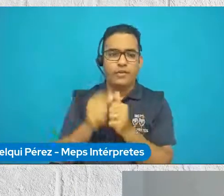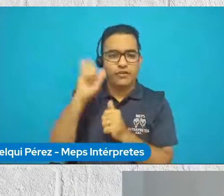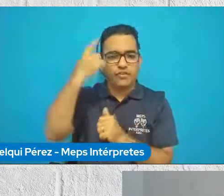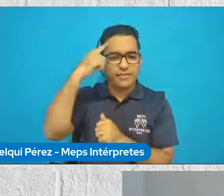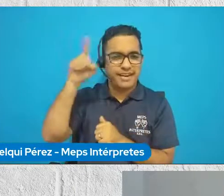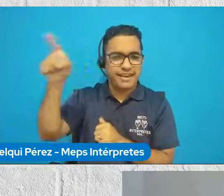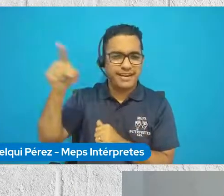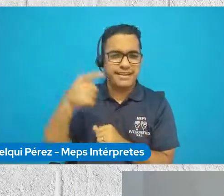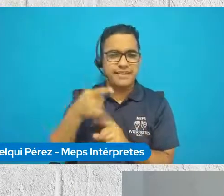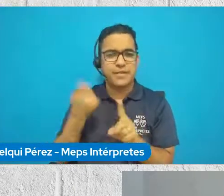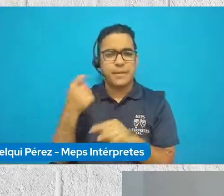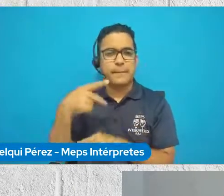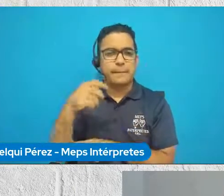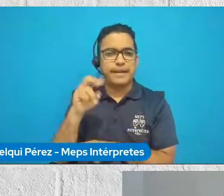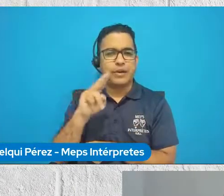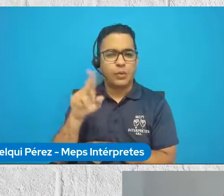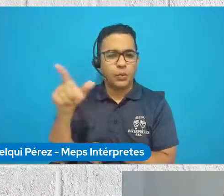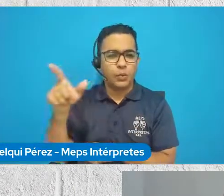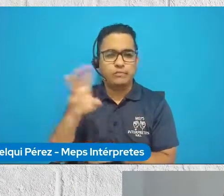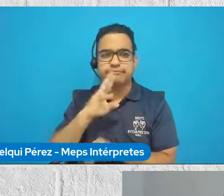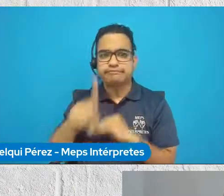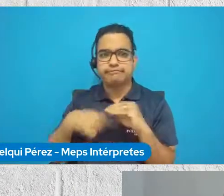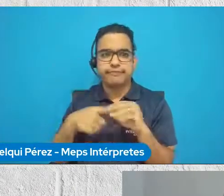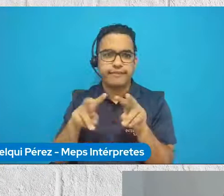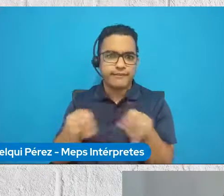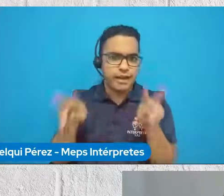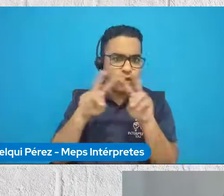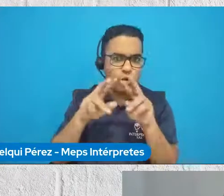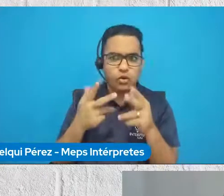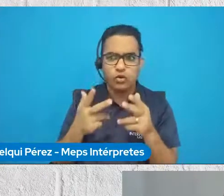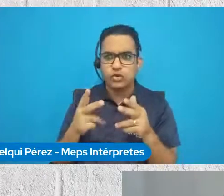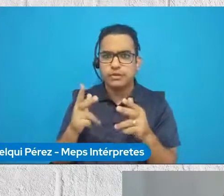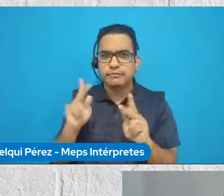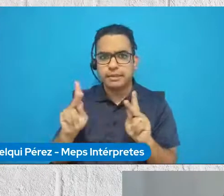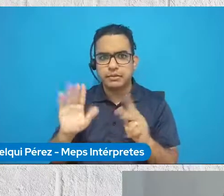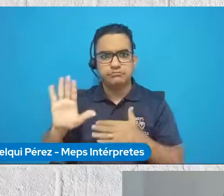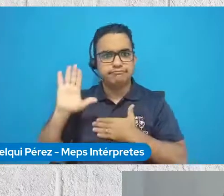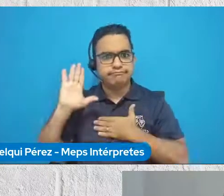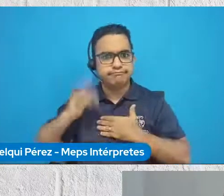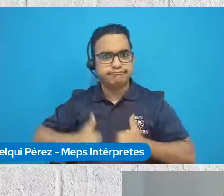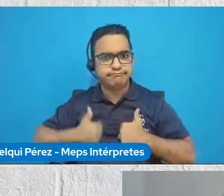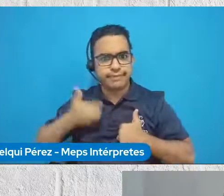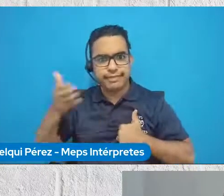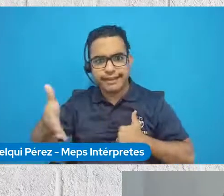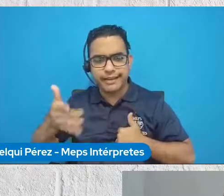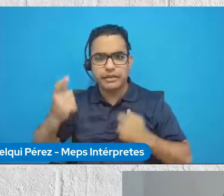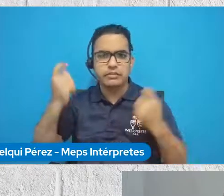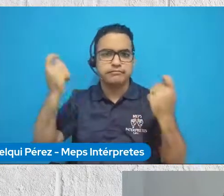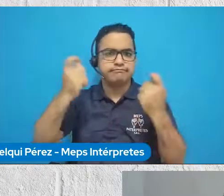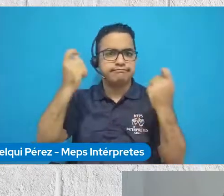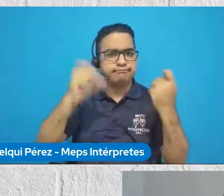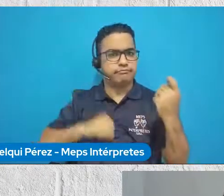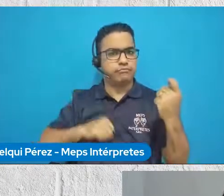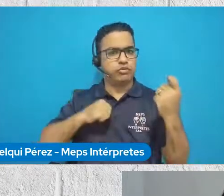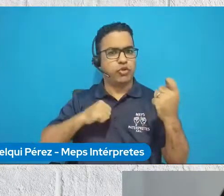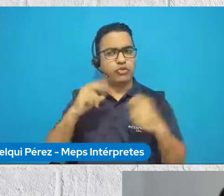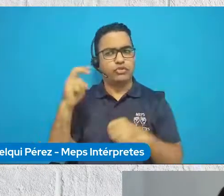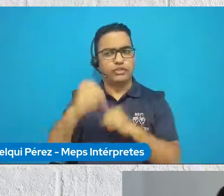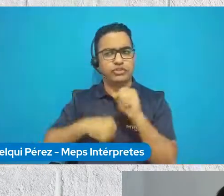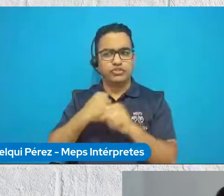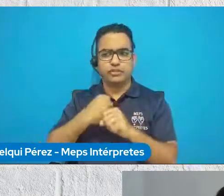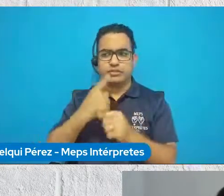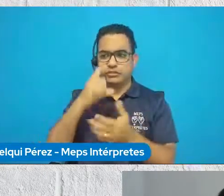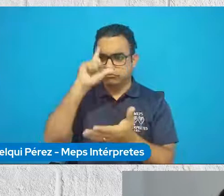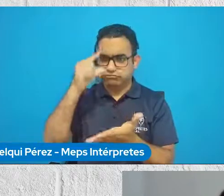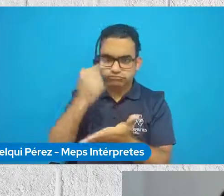peruano, temas de valores ciudadanos y, digamos, la celebración por el Bicentenario. Entonces, quisiera que